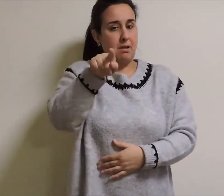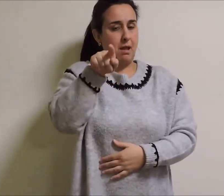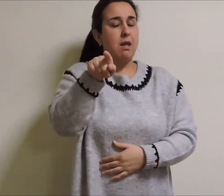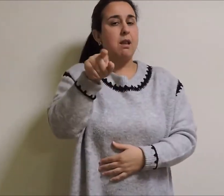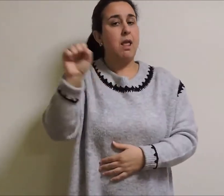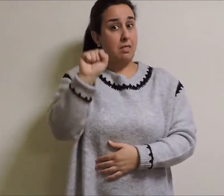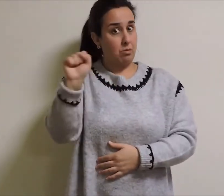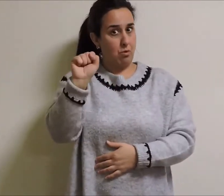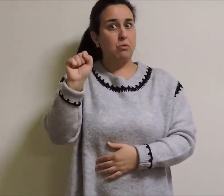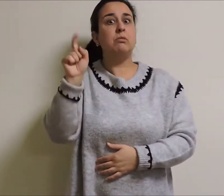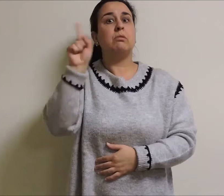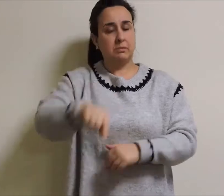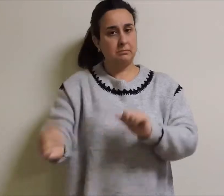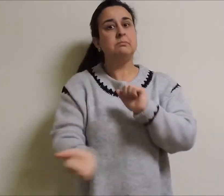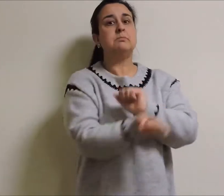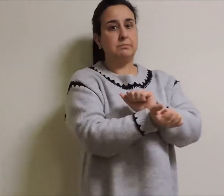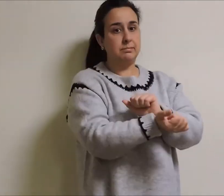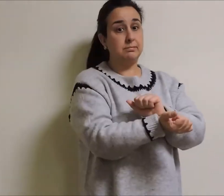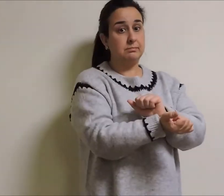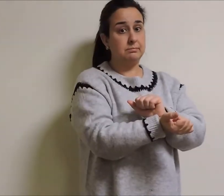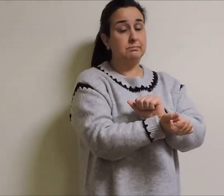mordixo perdeu o seu traballo no Instituto.